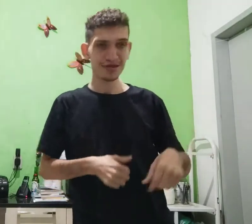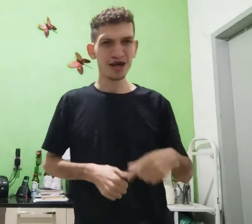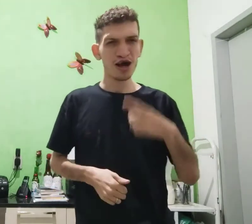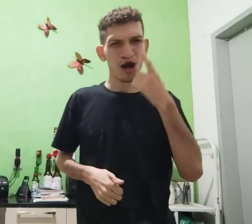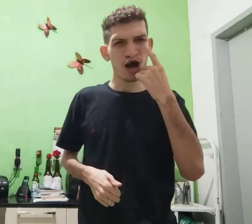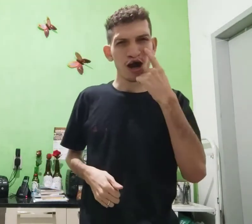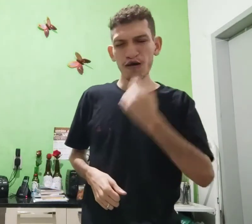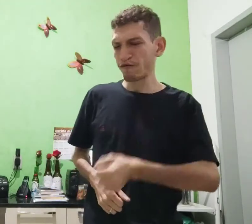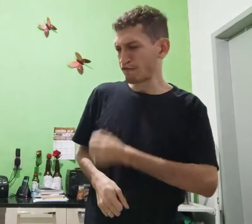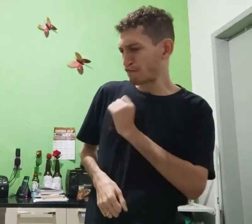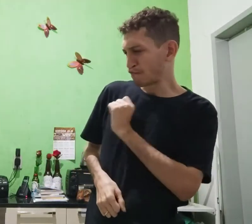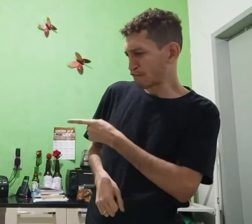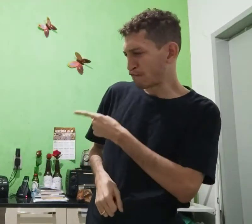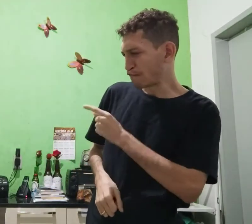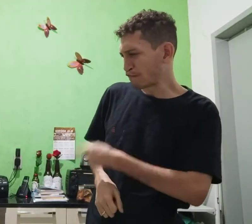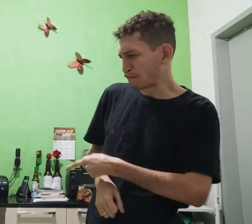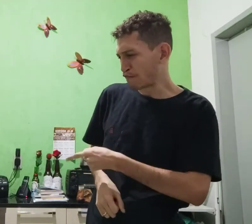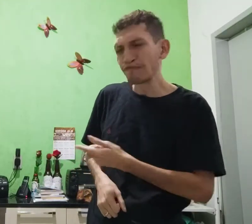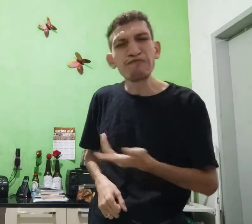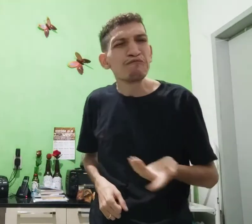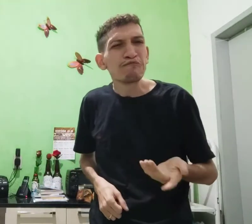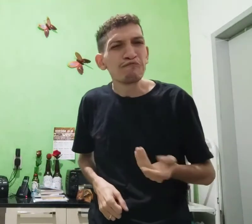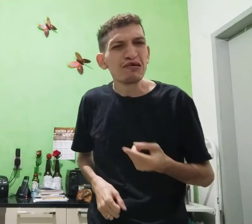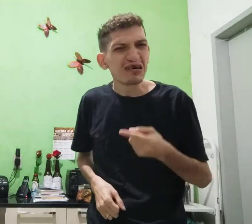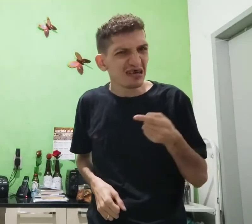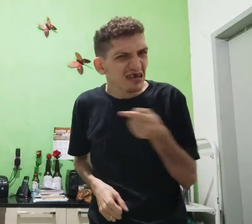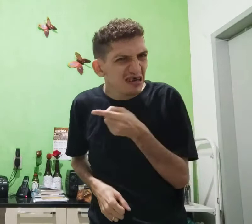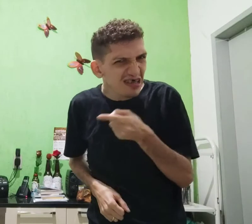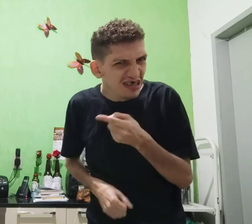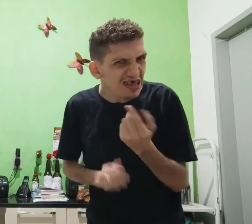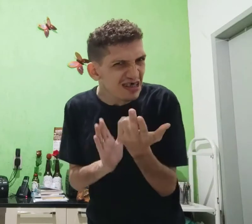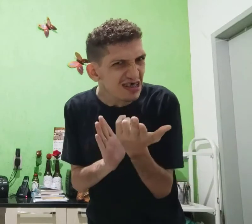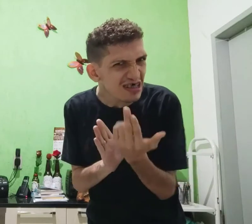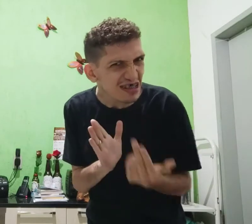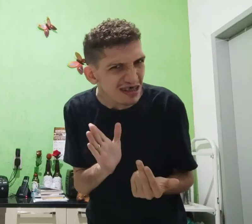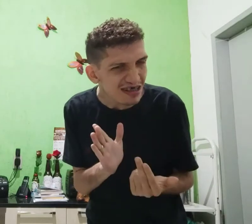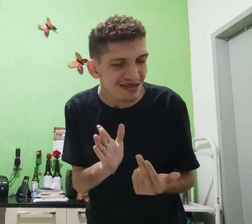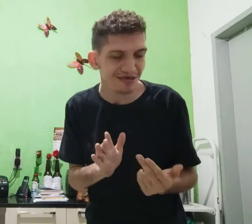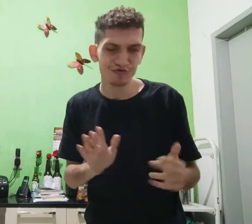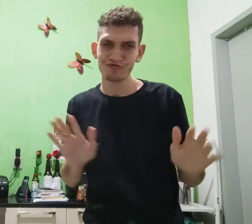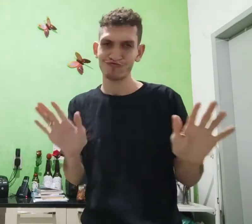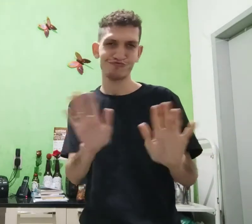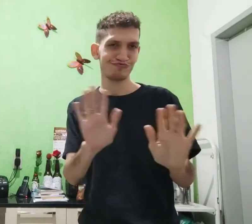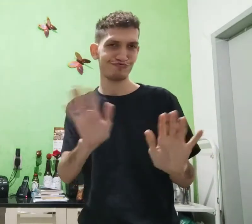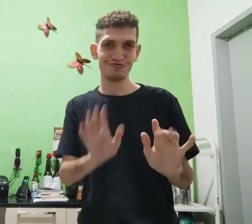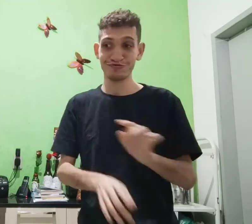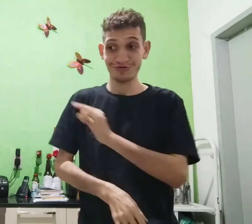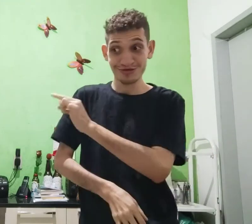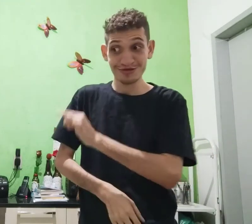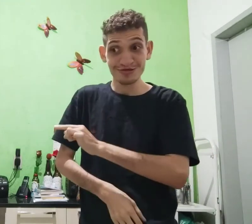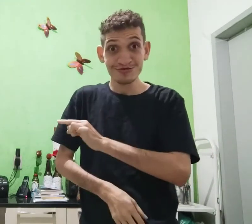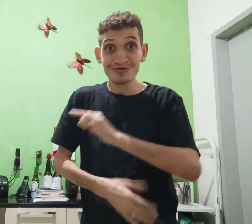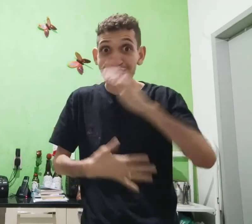esses dois português aqui, mas aqui ao lado, e esses, isso daqui de desenho, não,